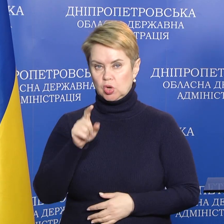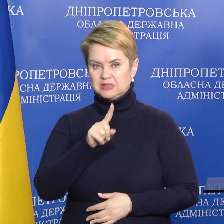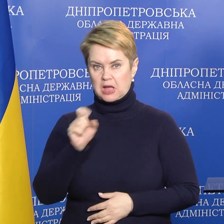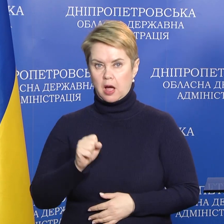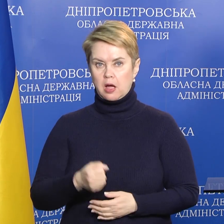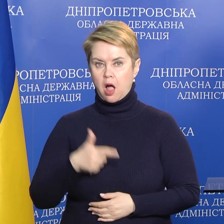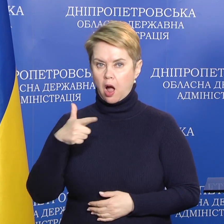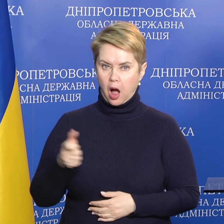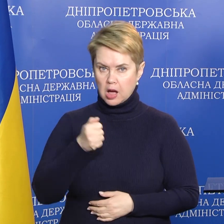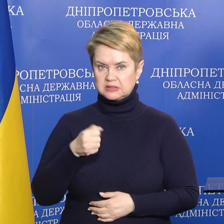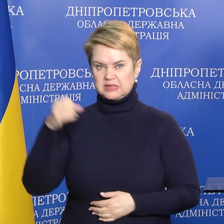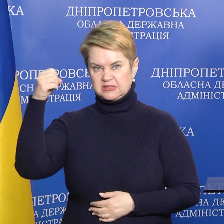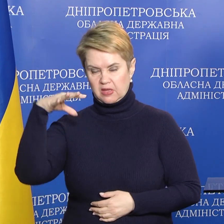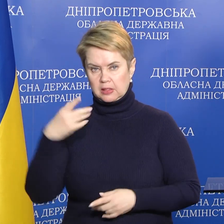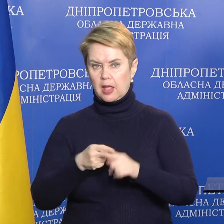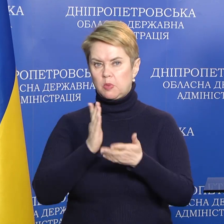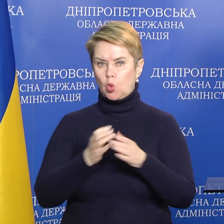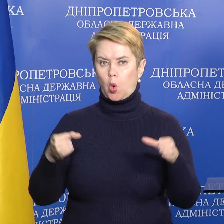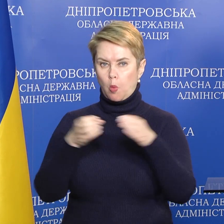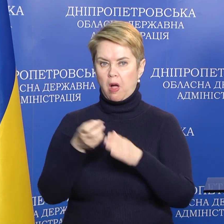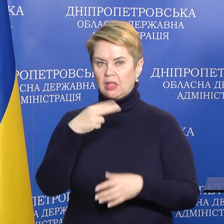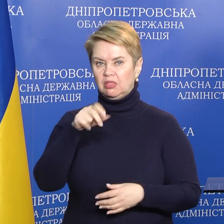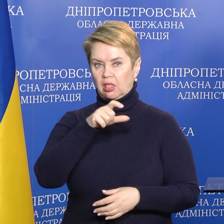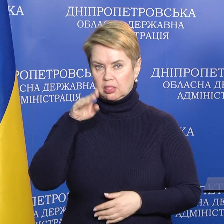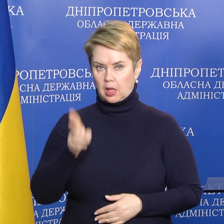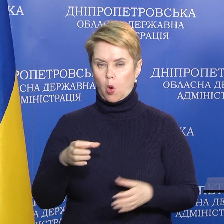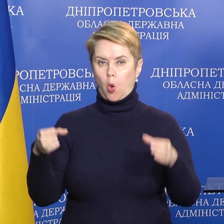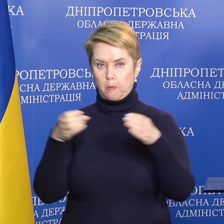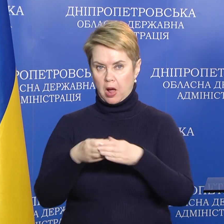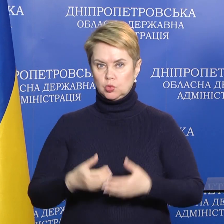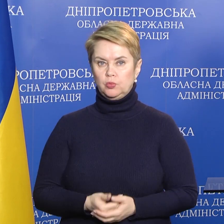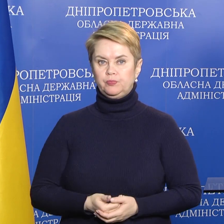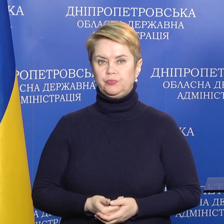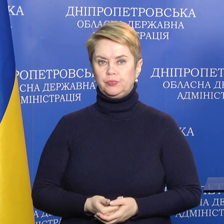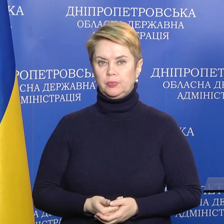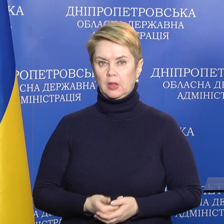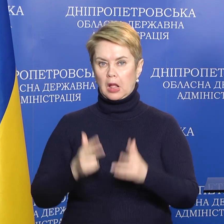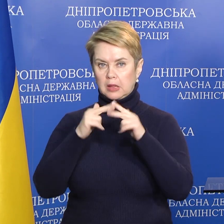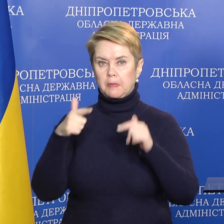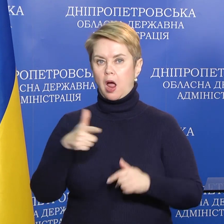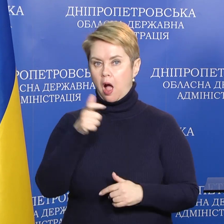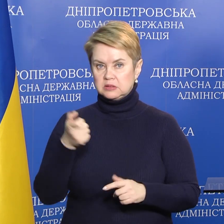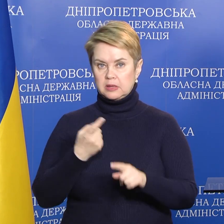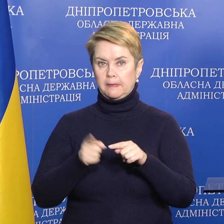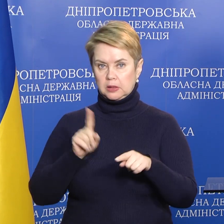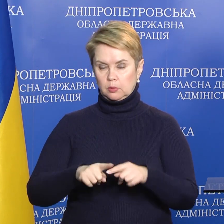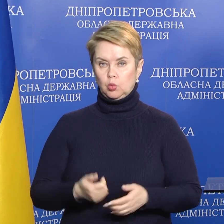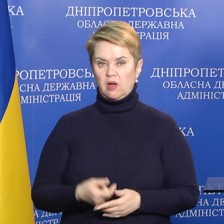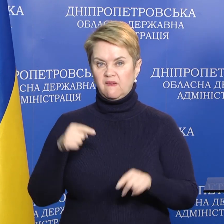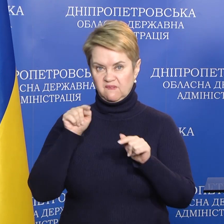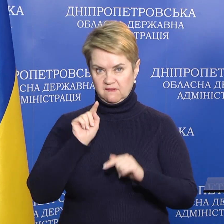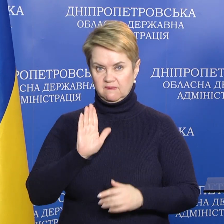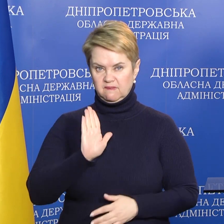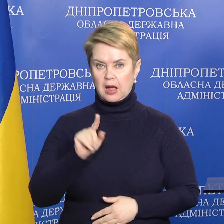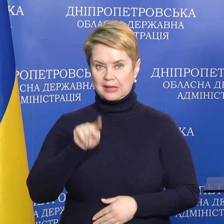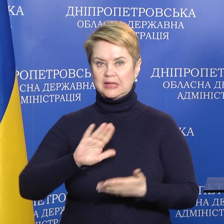газ и за свет. Я имею в виду компанию ДТЭК, компанию Днепрогаз. Поэтому в этой